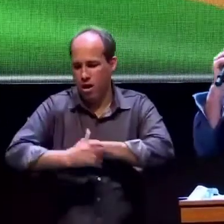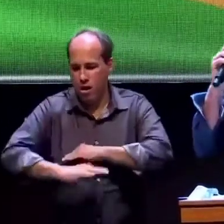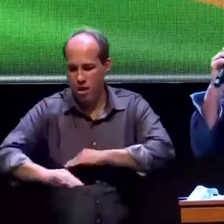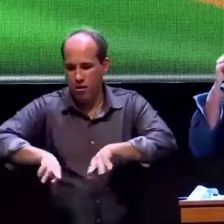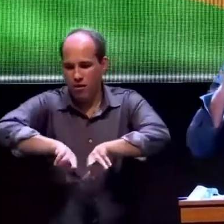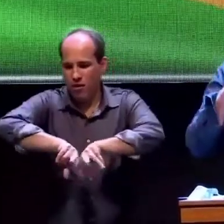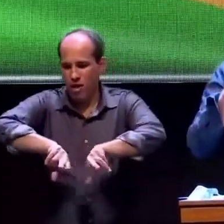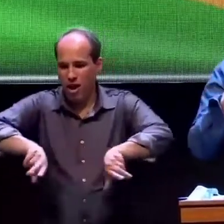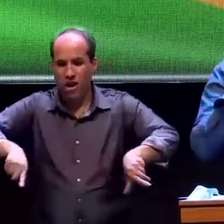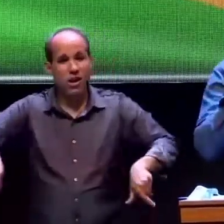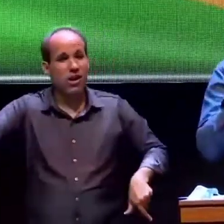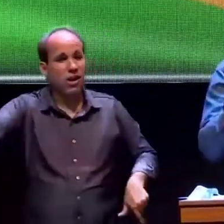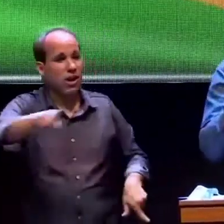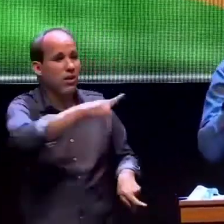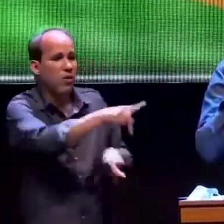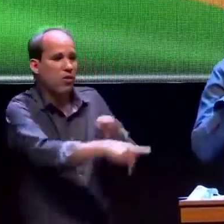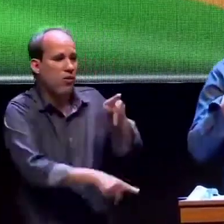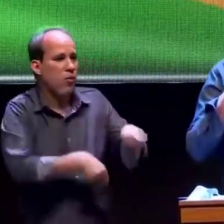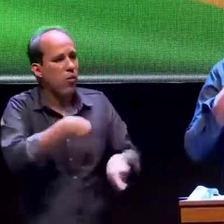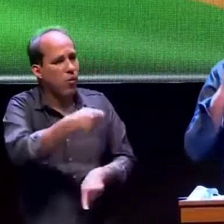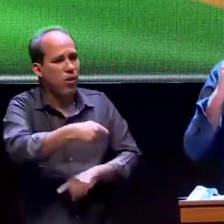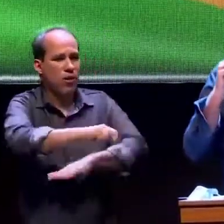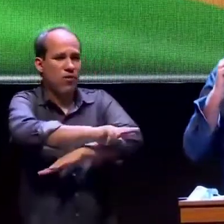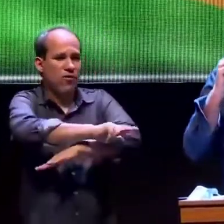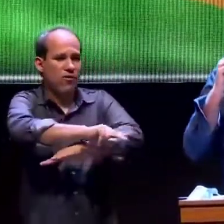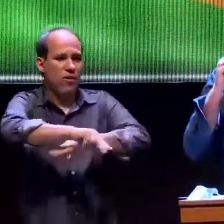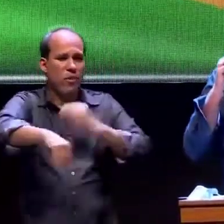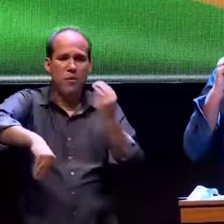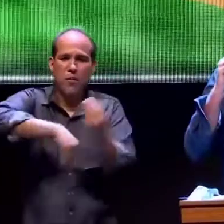este povo que é mistura de todos os povos